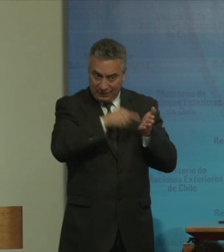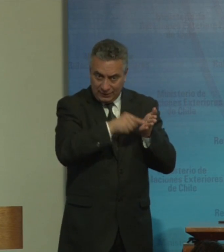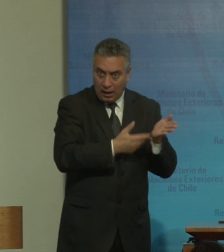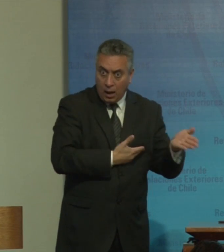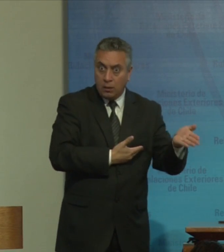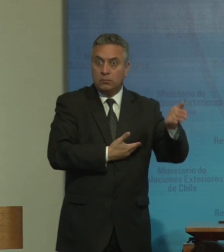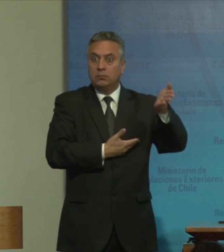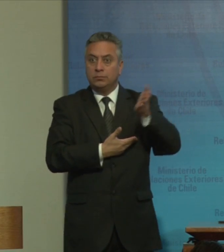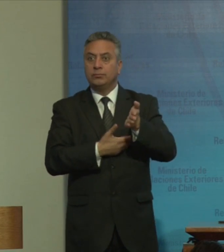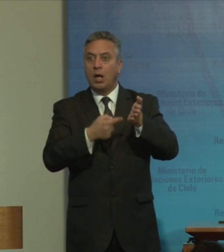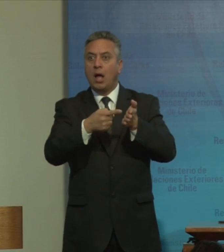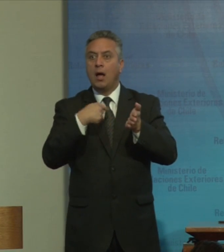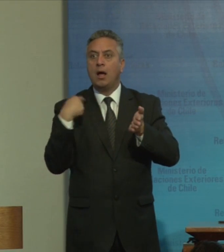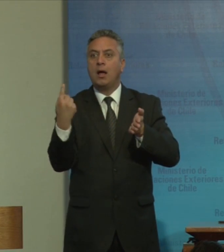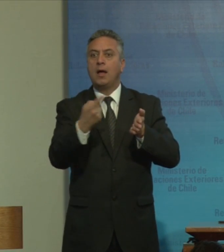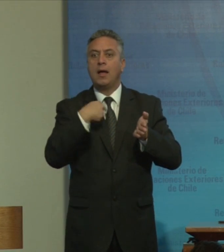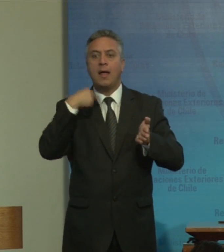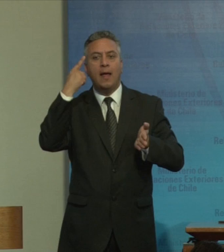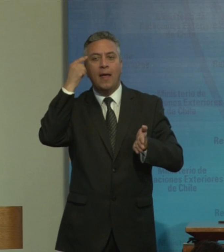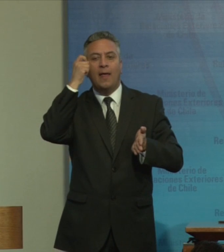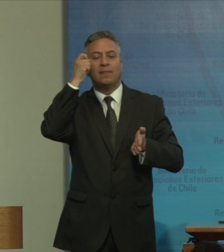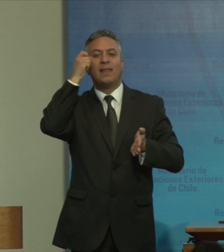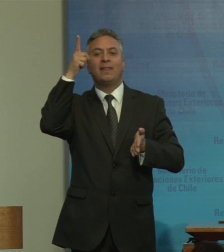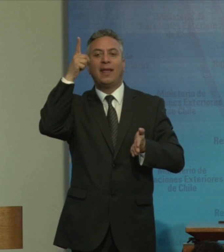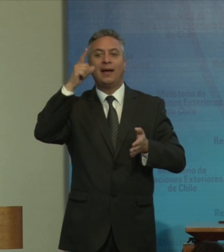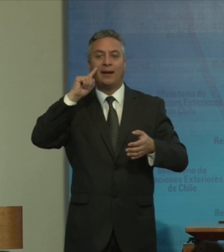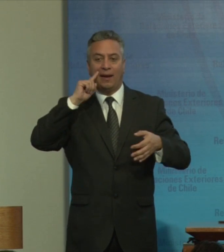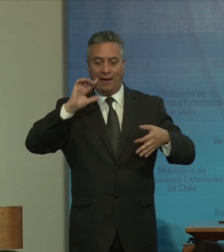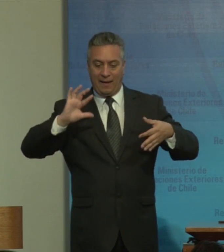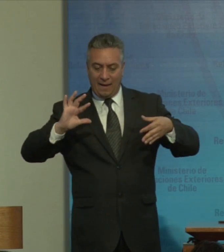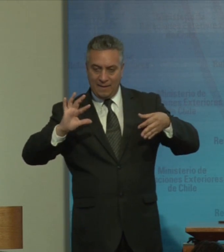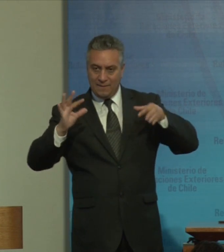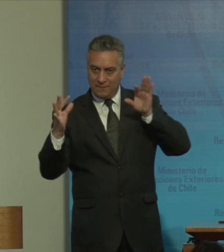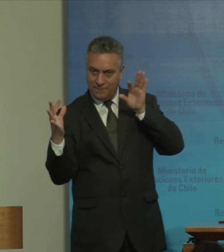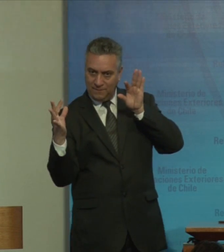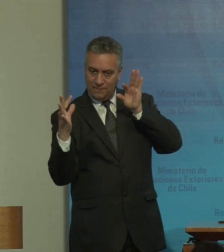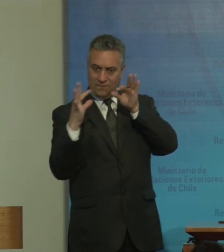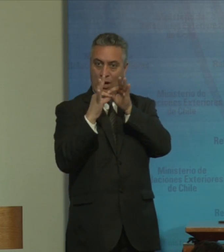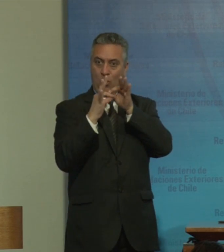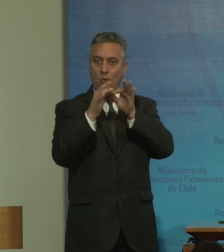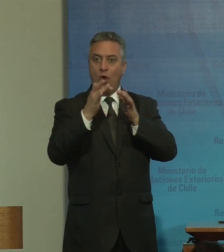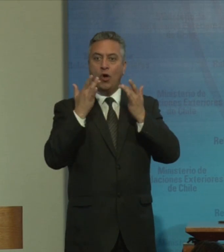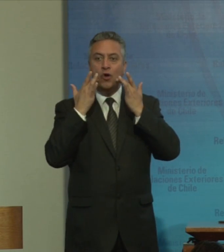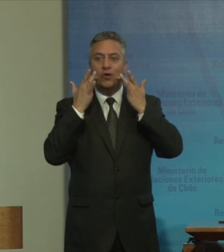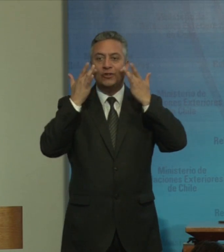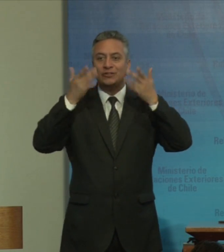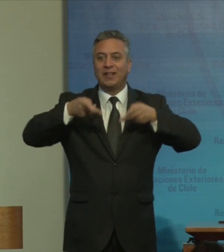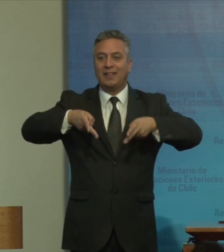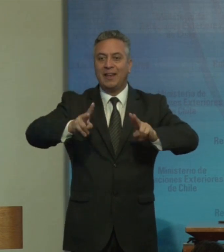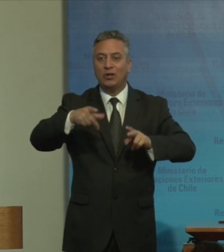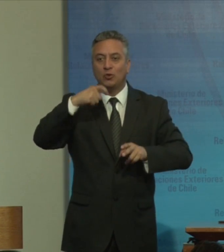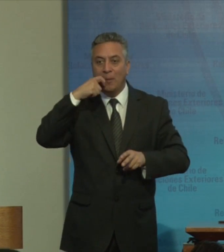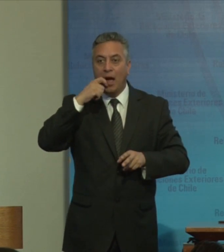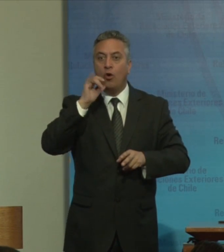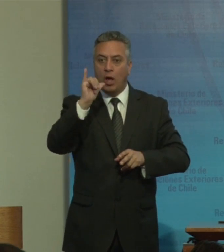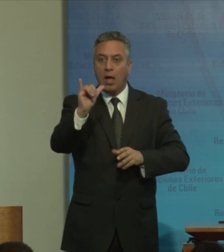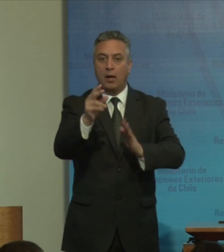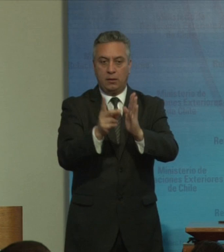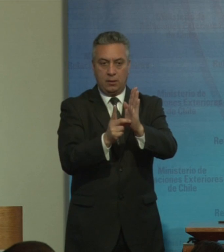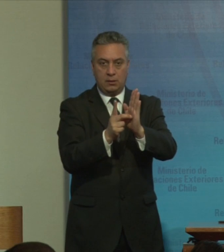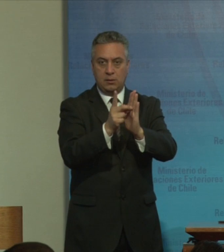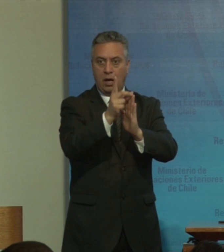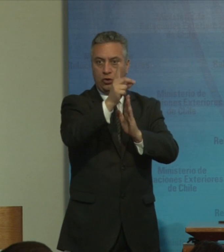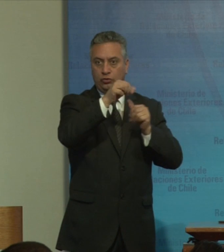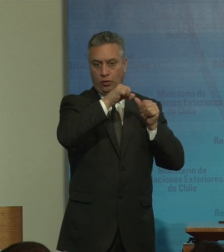en cuanto a entender el vínculo sobre el gozo de derechos humanos y la realización de un desarrollo sostenible